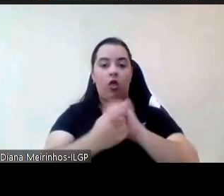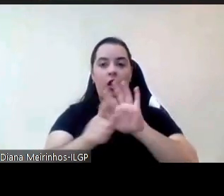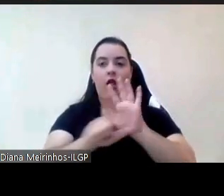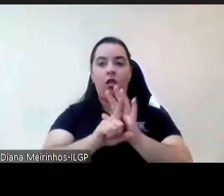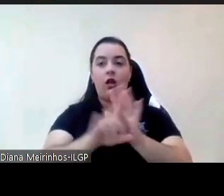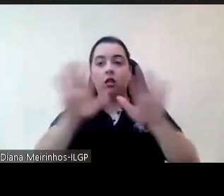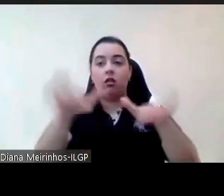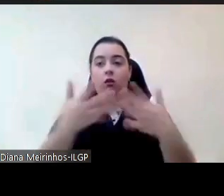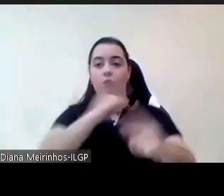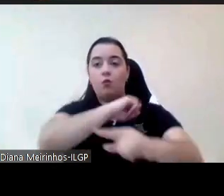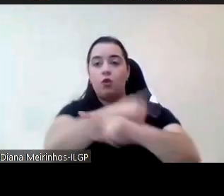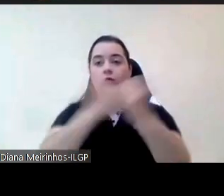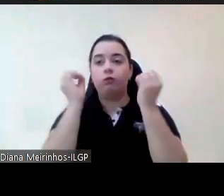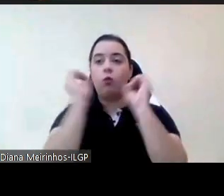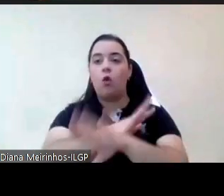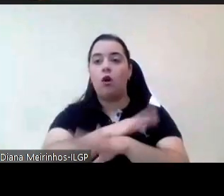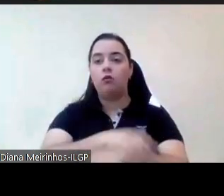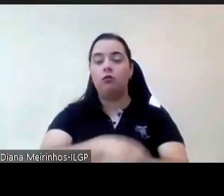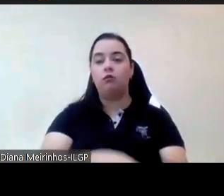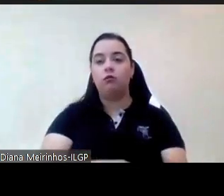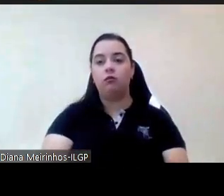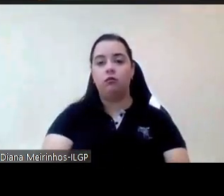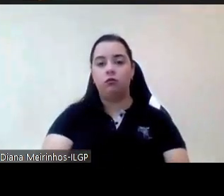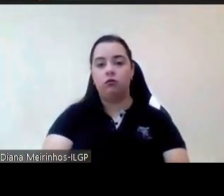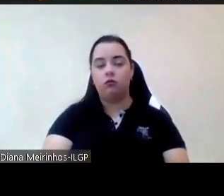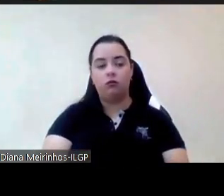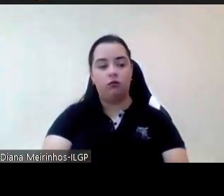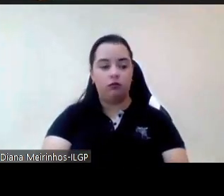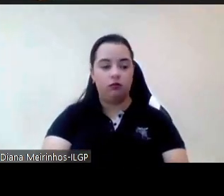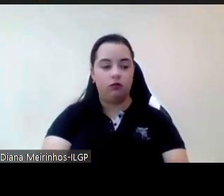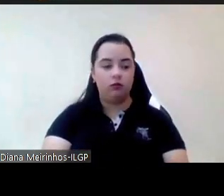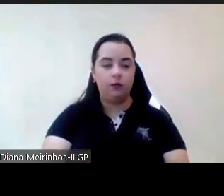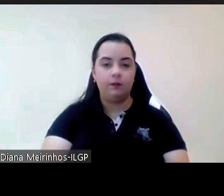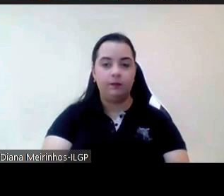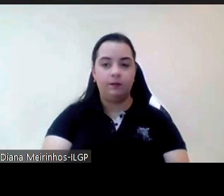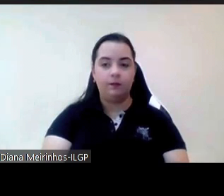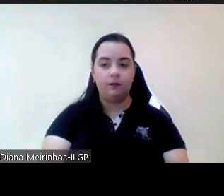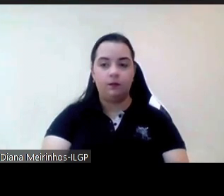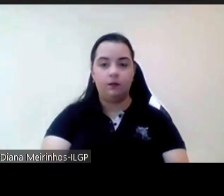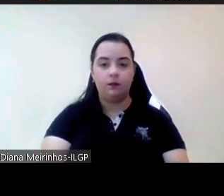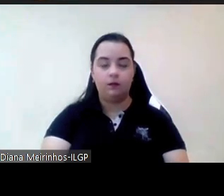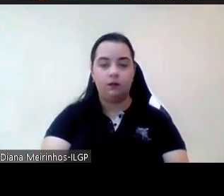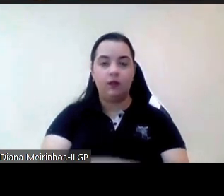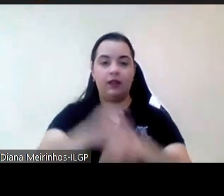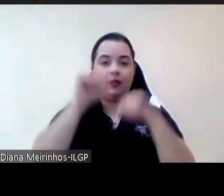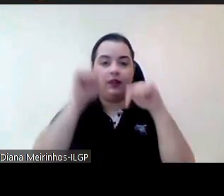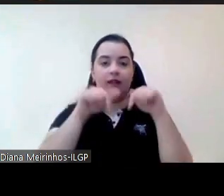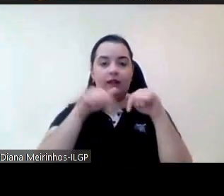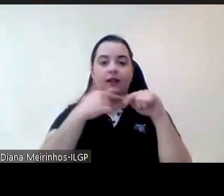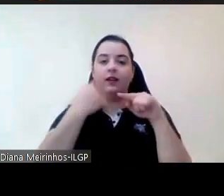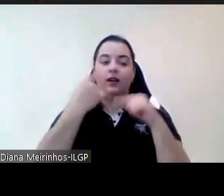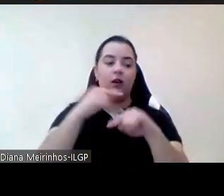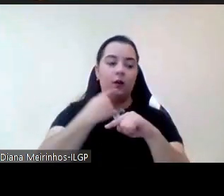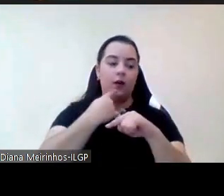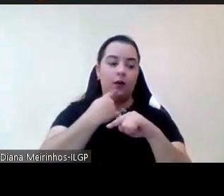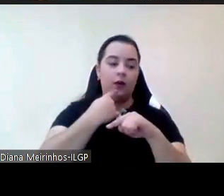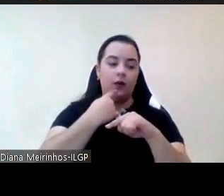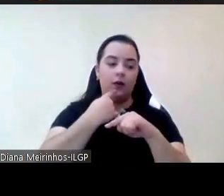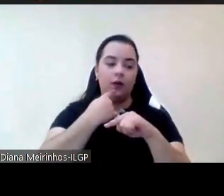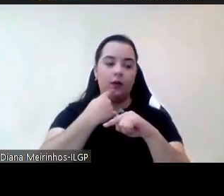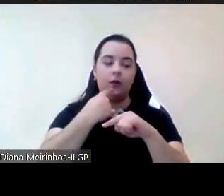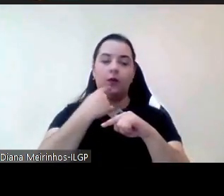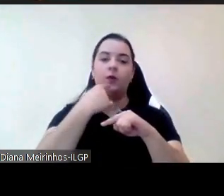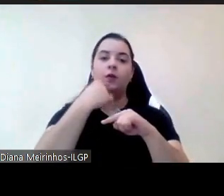mas agora já temos aqui a impressão autêntica do comentário a